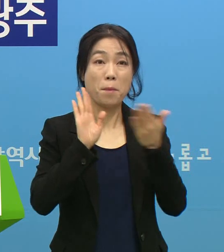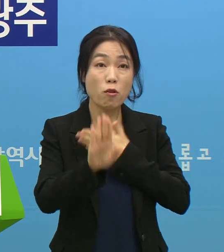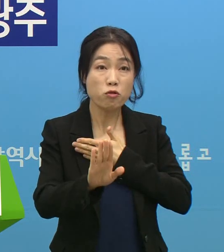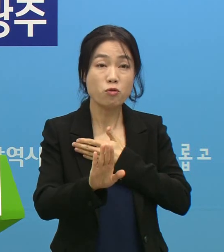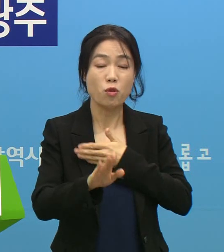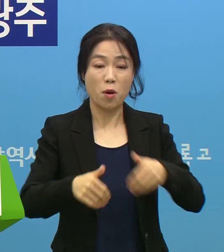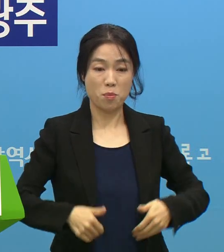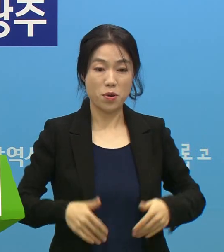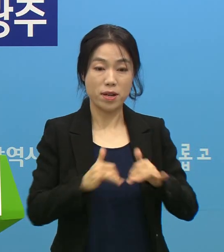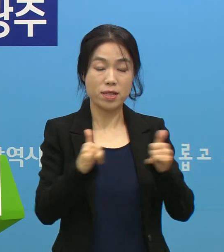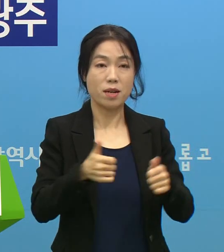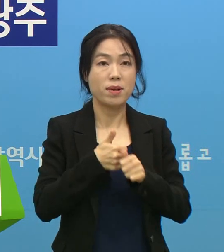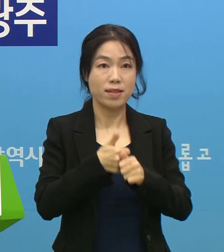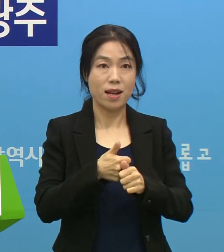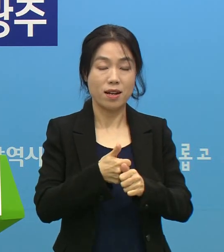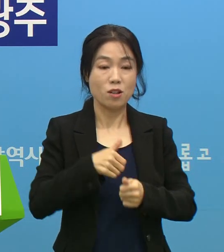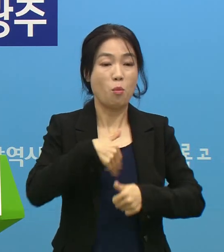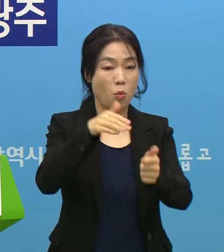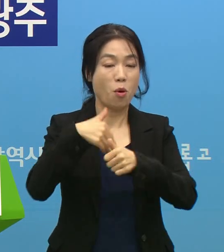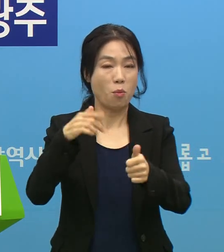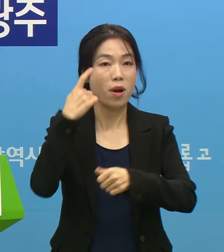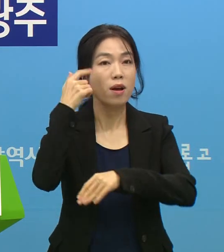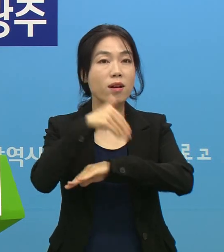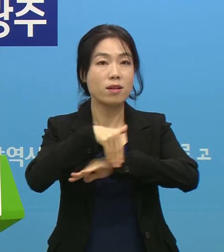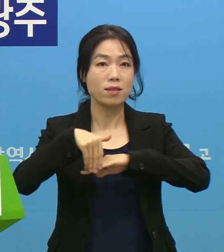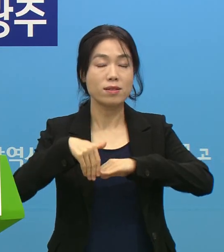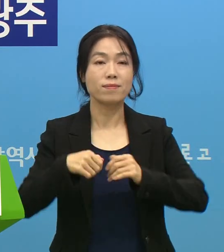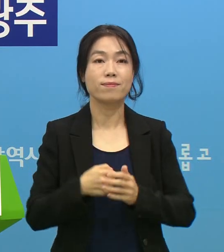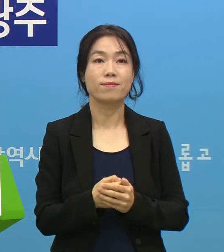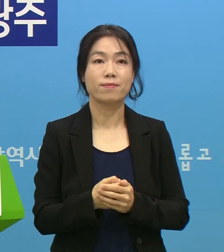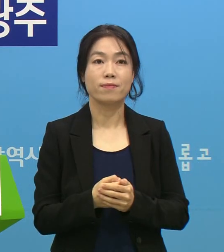필요한 인력에 따라서 공급할 수 있도록 할 예정입니다.